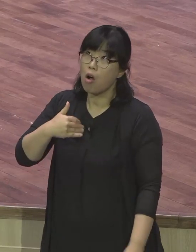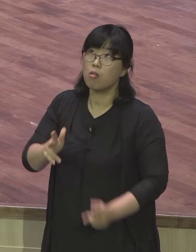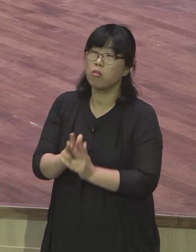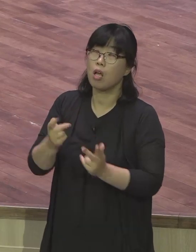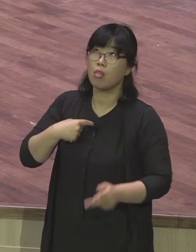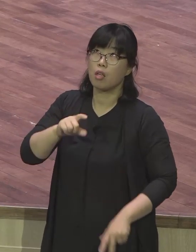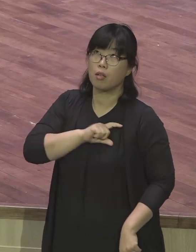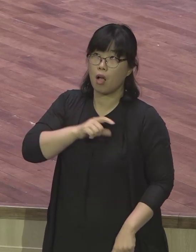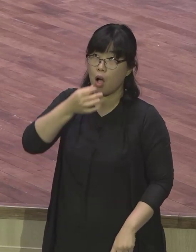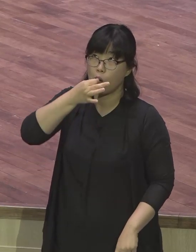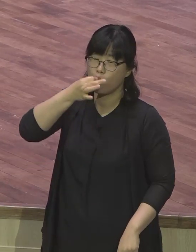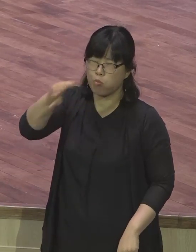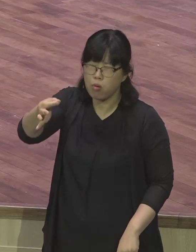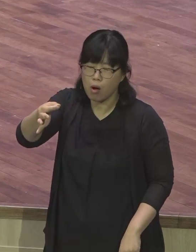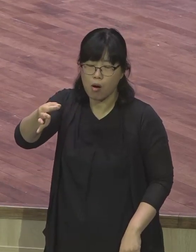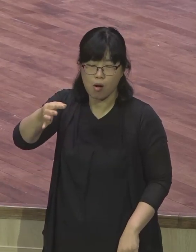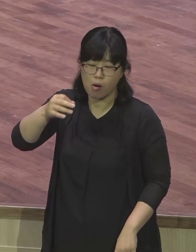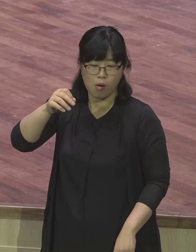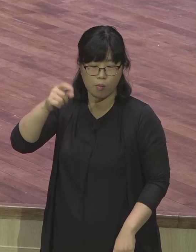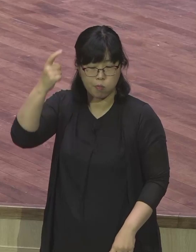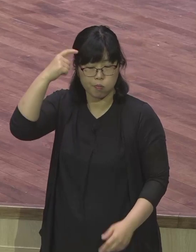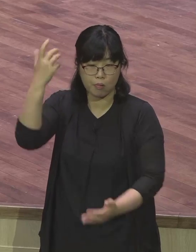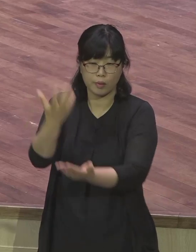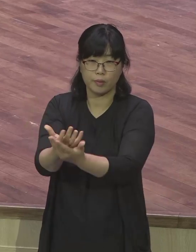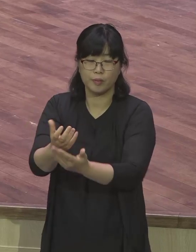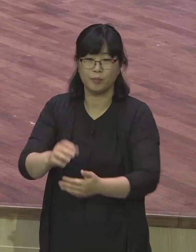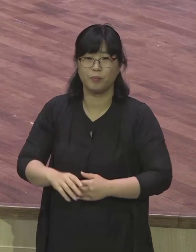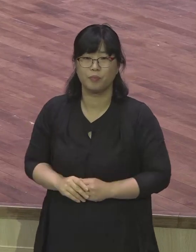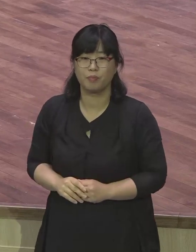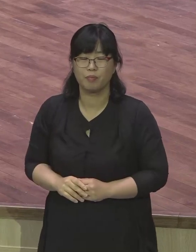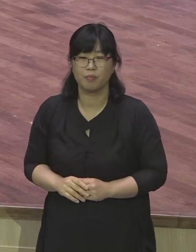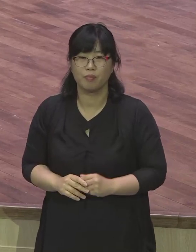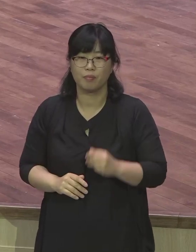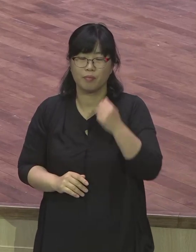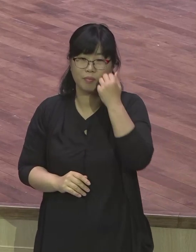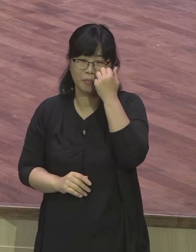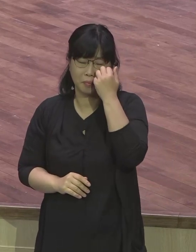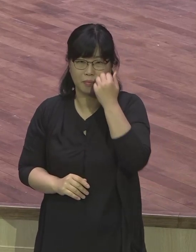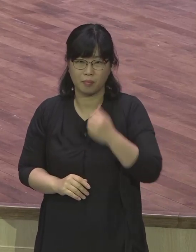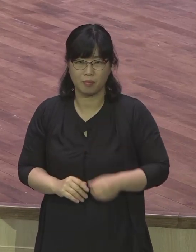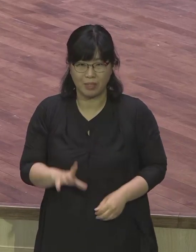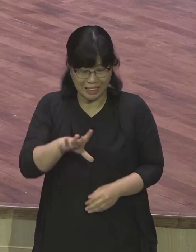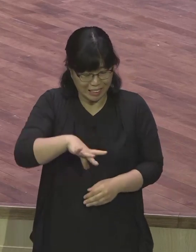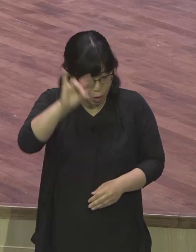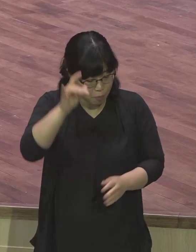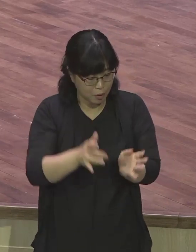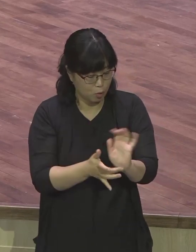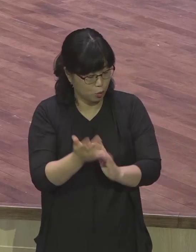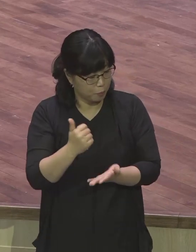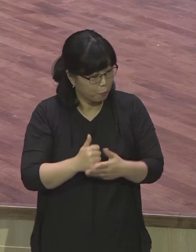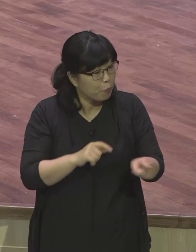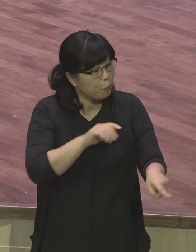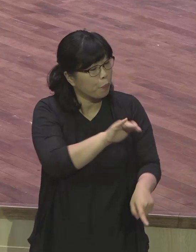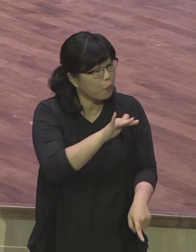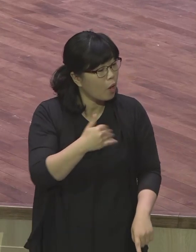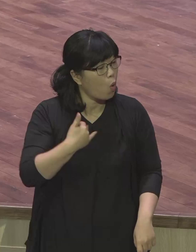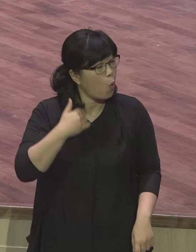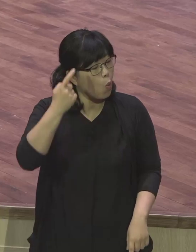말이 이 말 속에서 나를 박해한다는 것이 예수님인 줄 몰랐을 것입니다 왜냐하면 예수님을 믿는